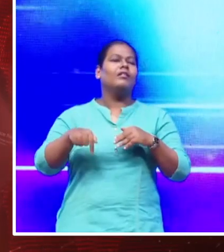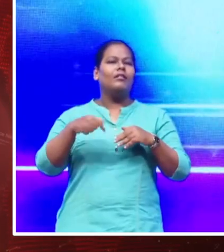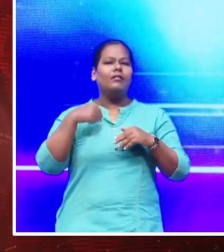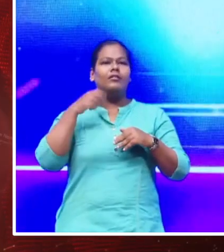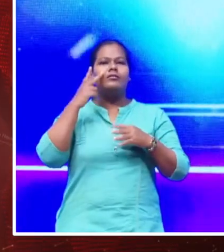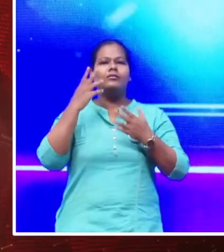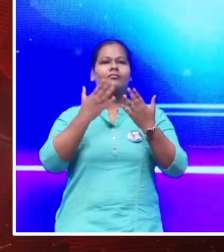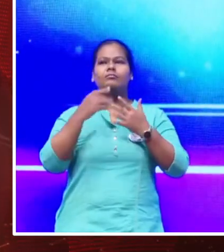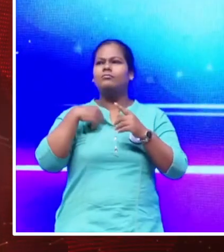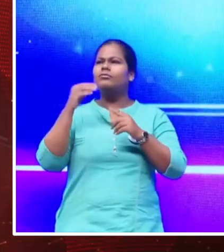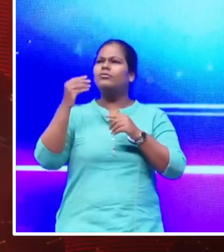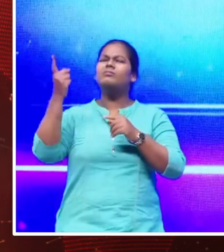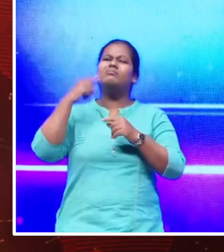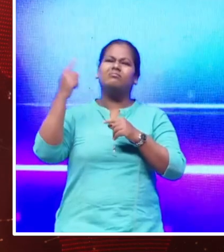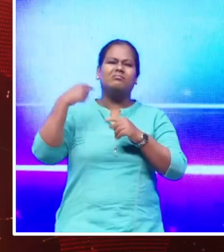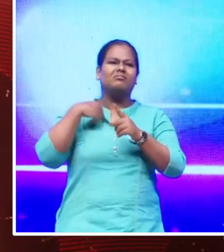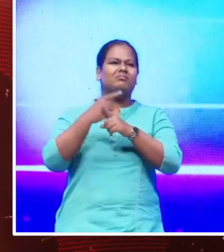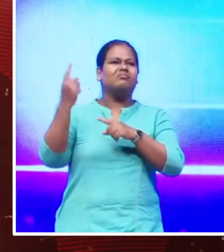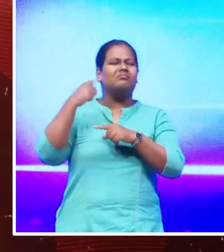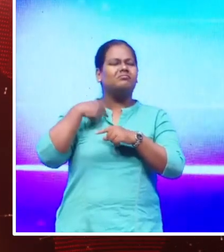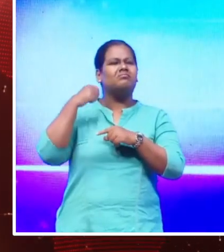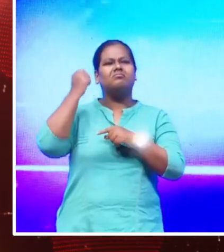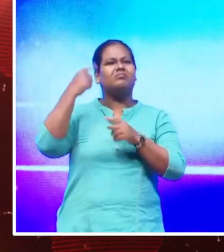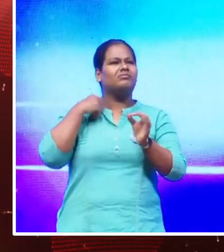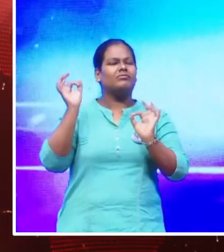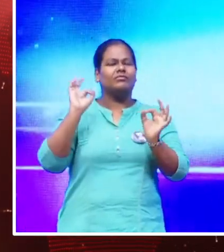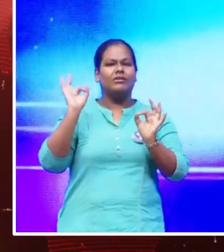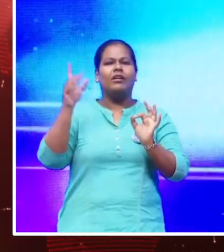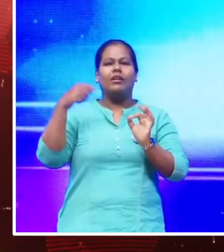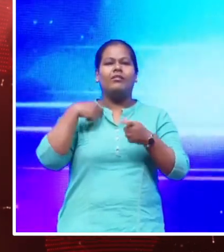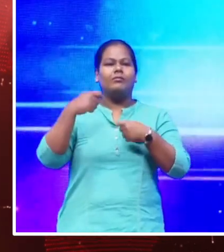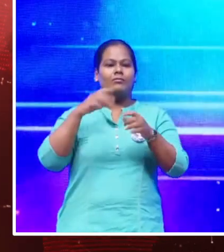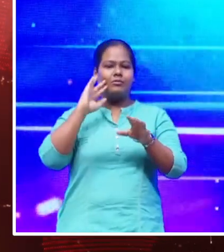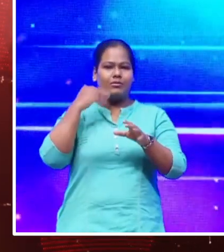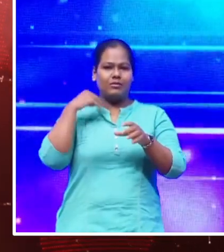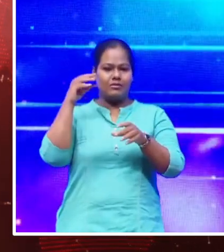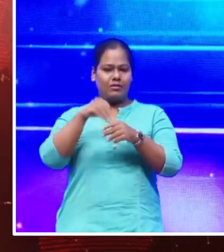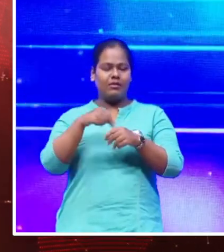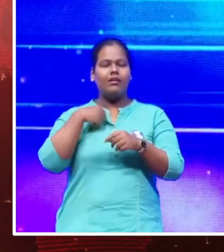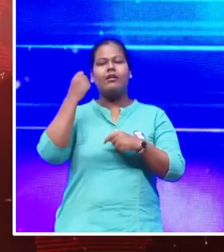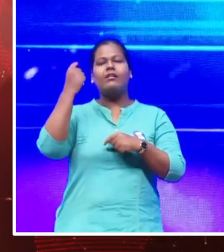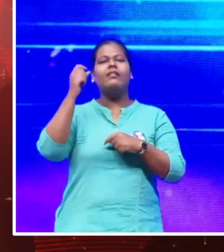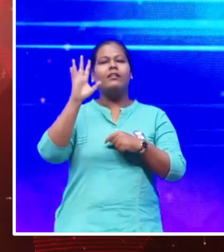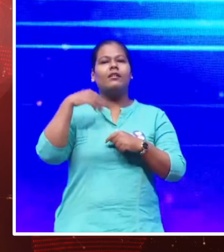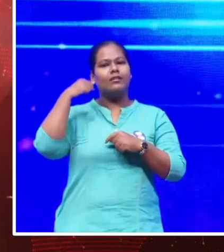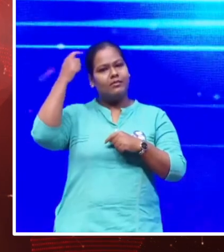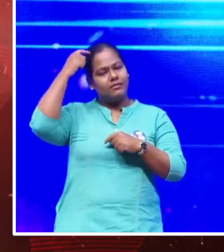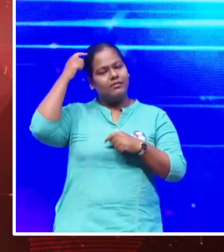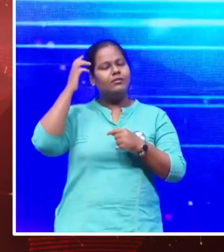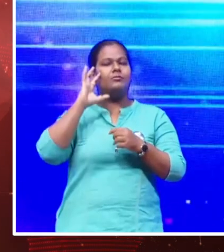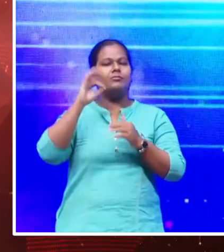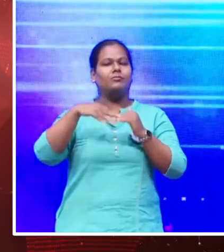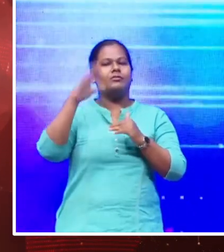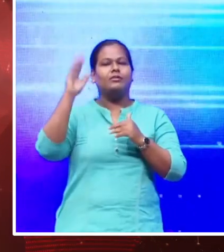आत्म विश्वास भर रहे हैं मैं सुमझता हूँ बिजनेस तो क्या किसी भी छेतर में अगर सफल होना है तो दिमाग से जादा